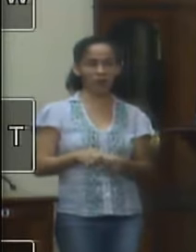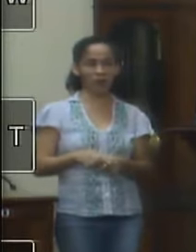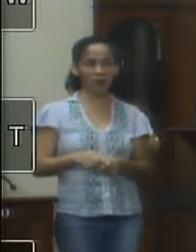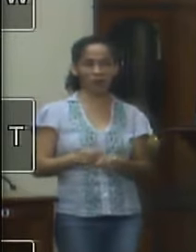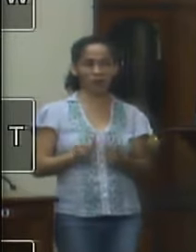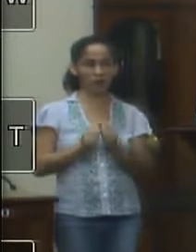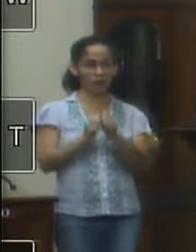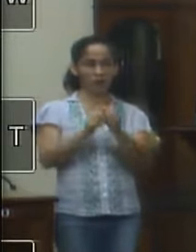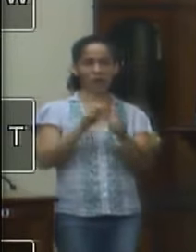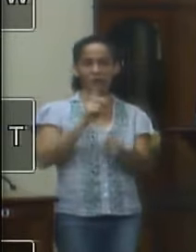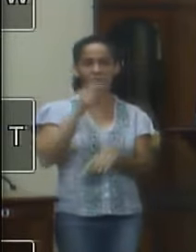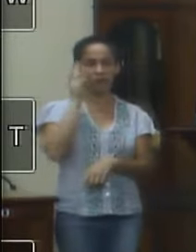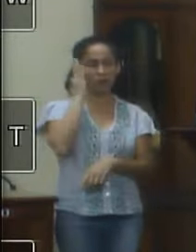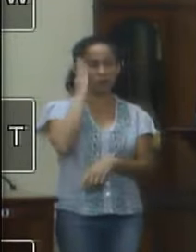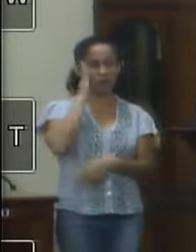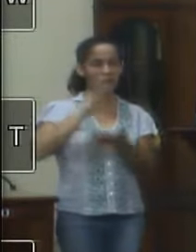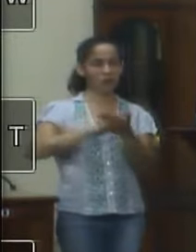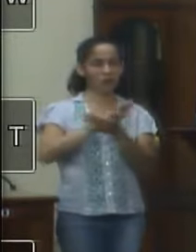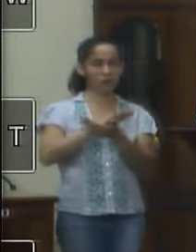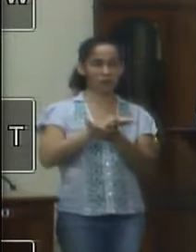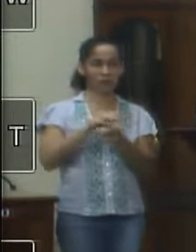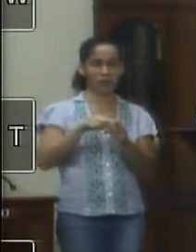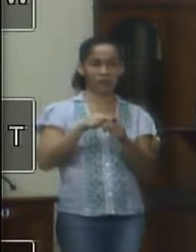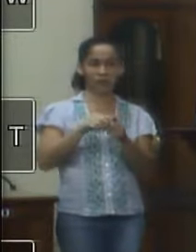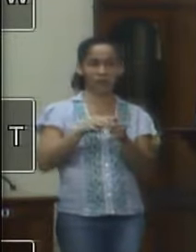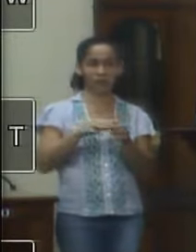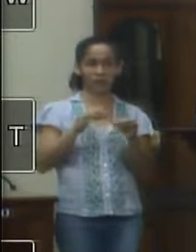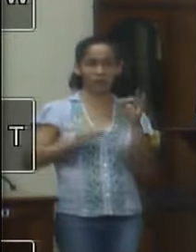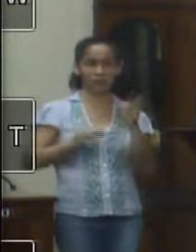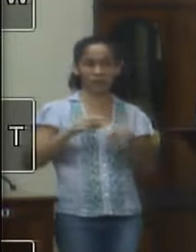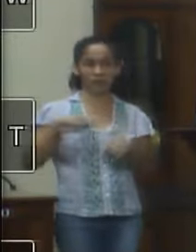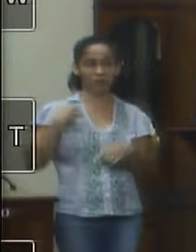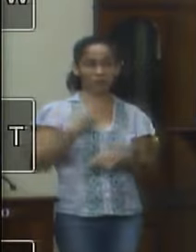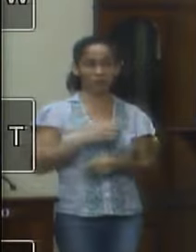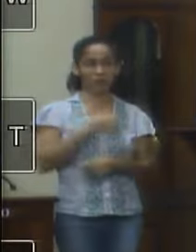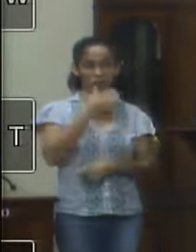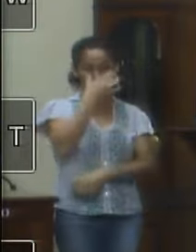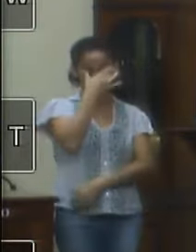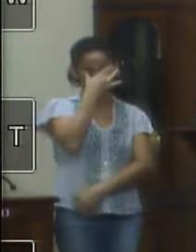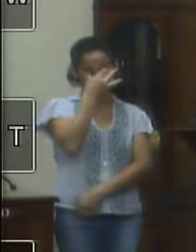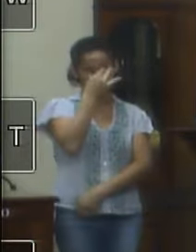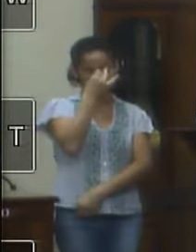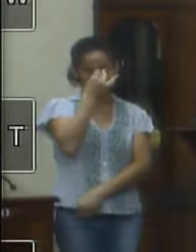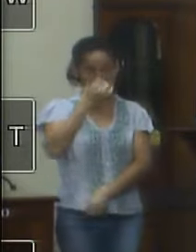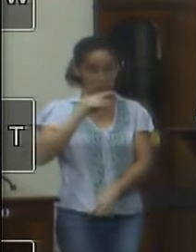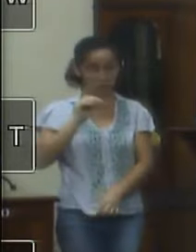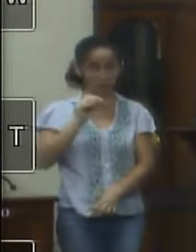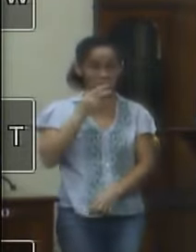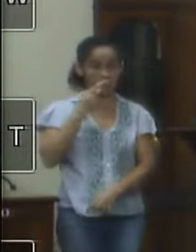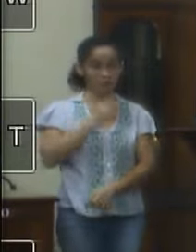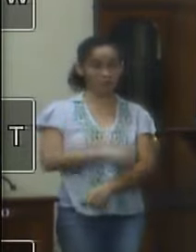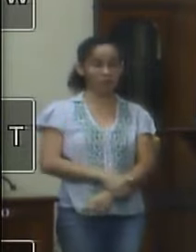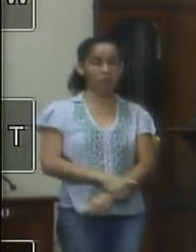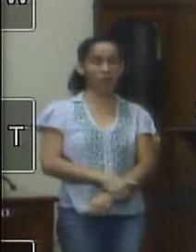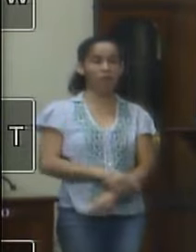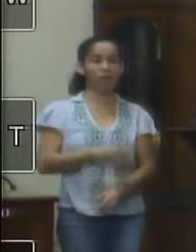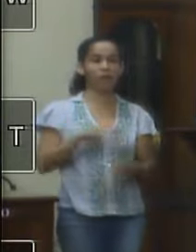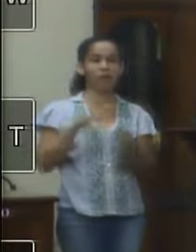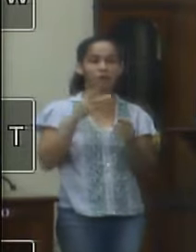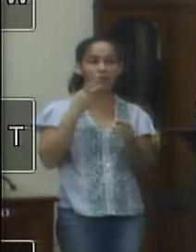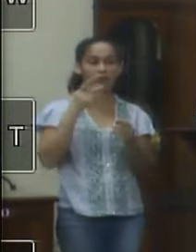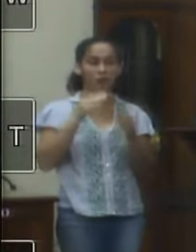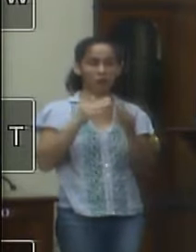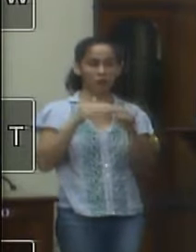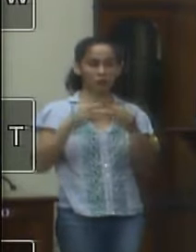acompanhando porque isso aí cabe à justiça senão a gente aqui o que eu quis dizer e pedir para que